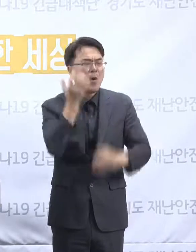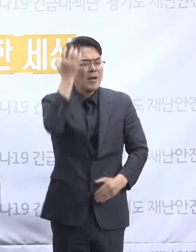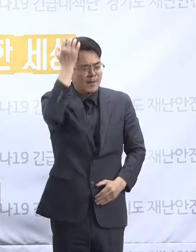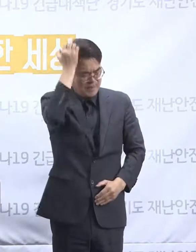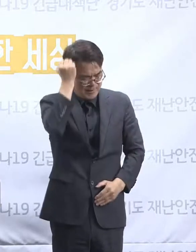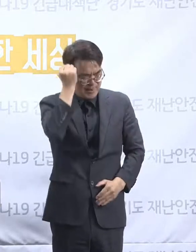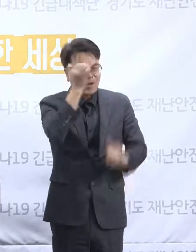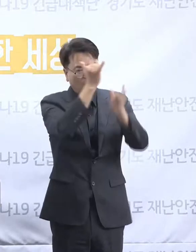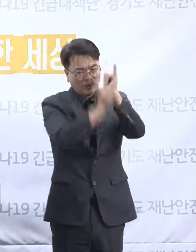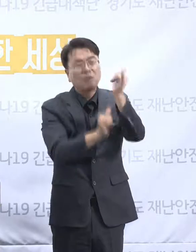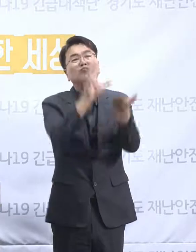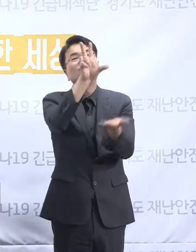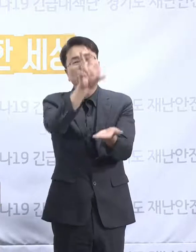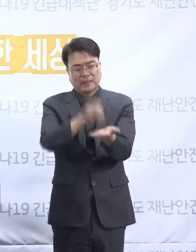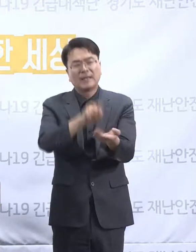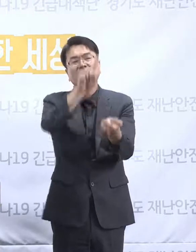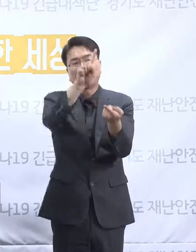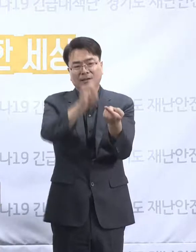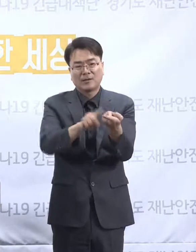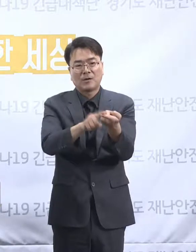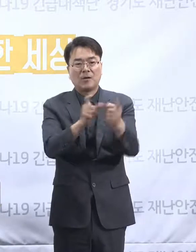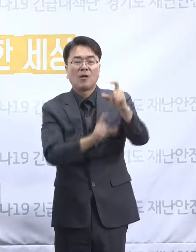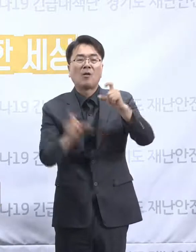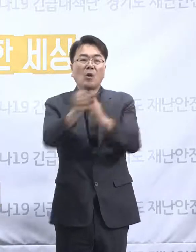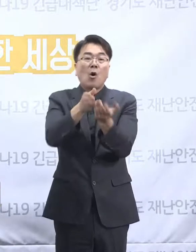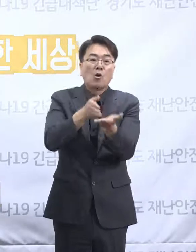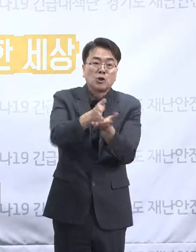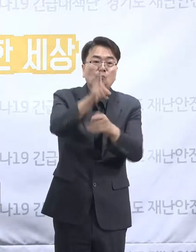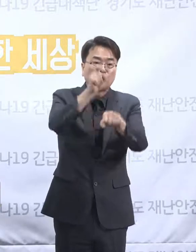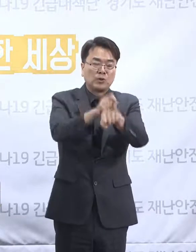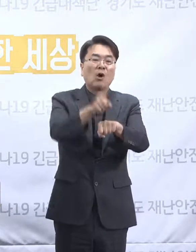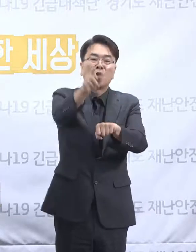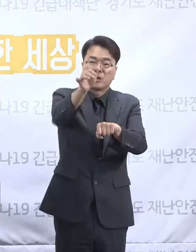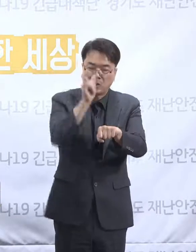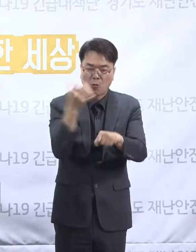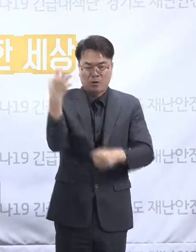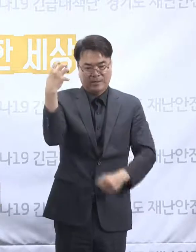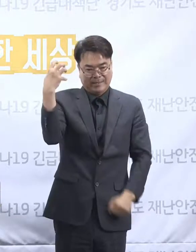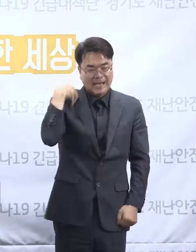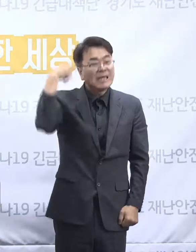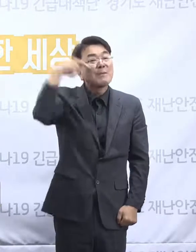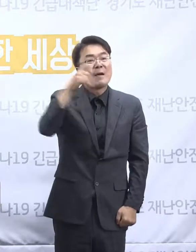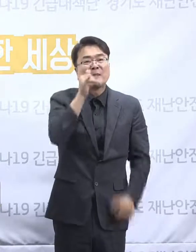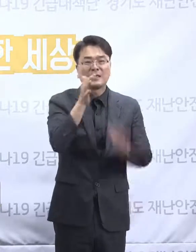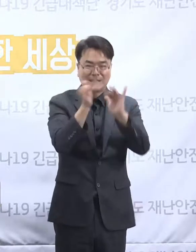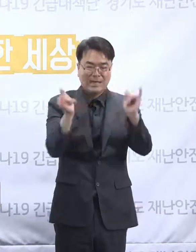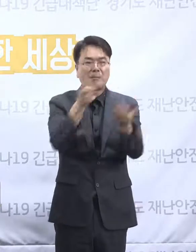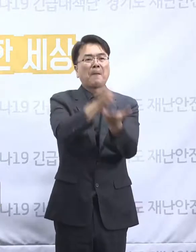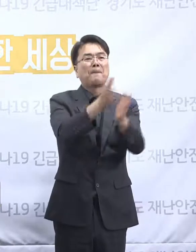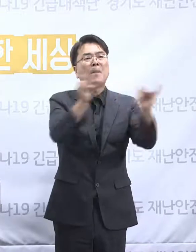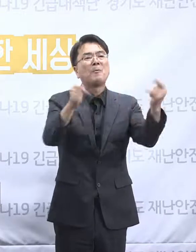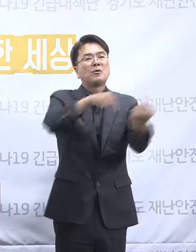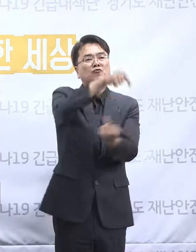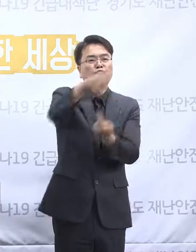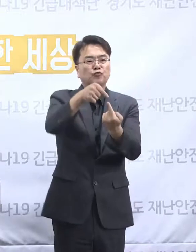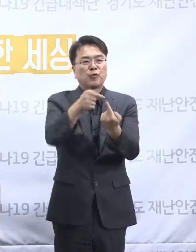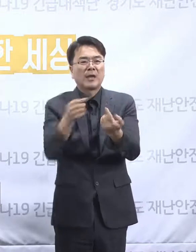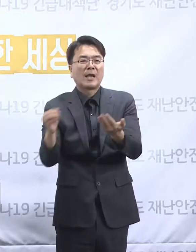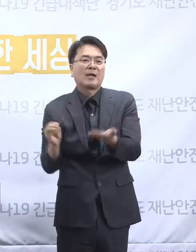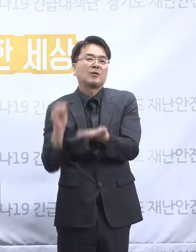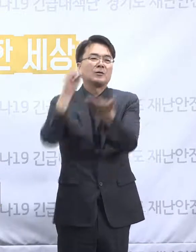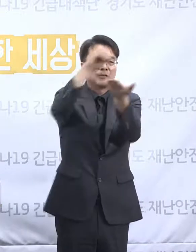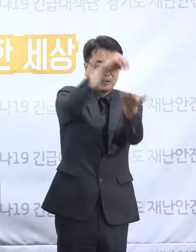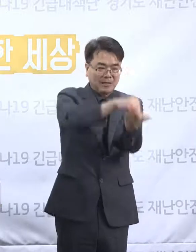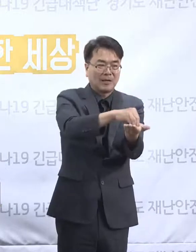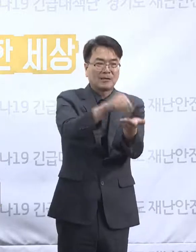사안에 관련돼서 좀 더 전문적이고 책임을 가지는 분들이 이 법인 운영에 관여해서 이걸 정상화시키는